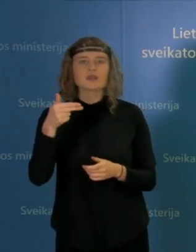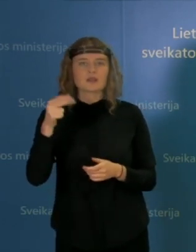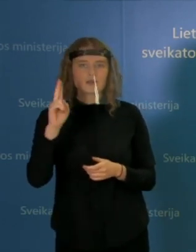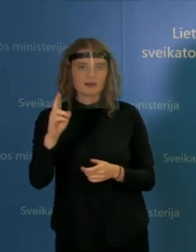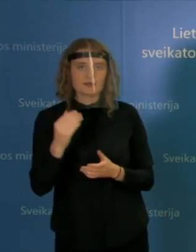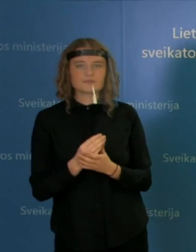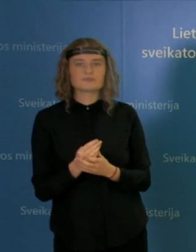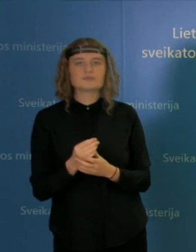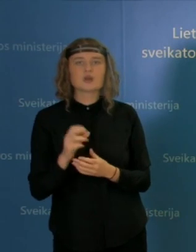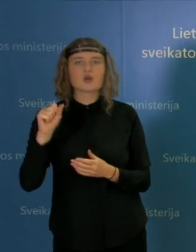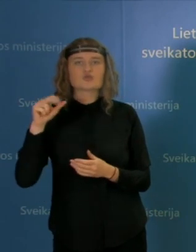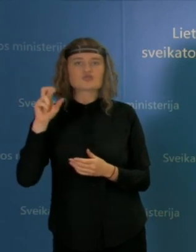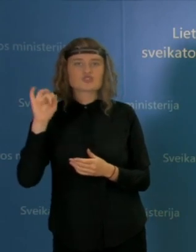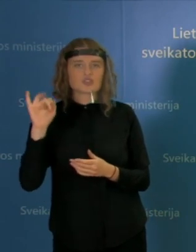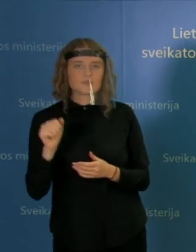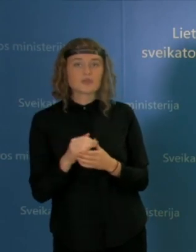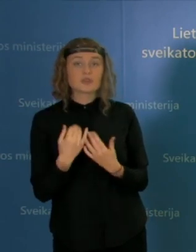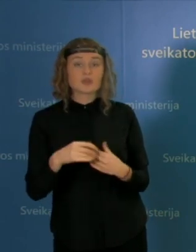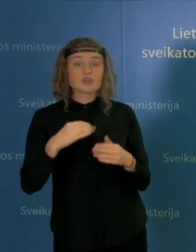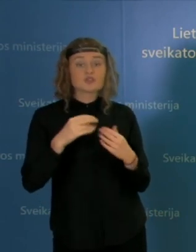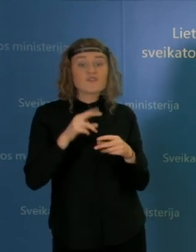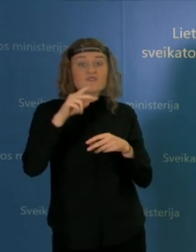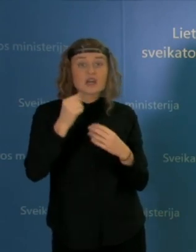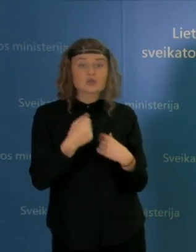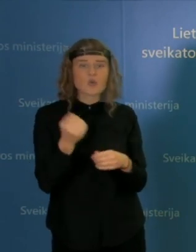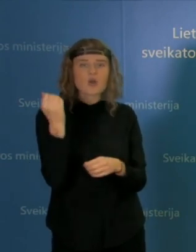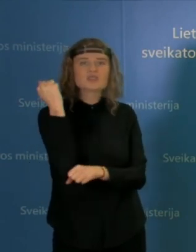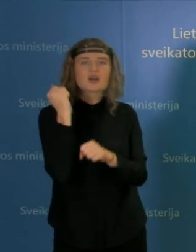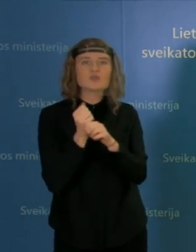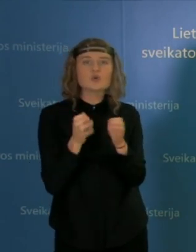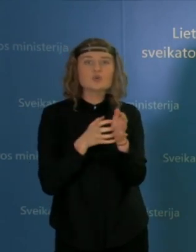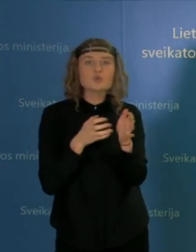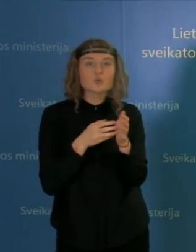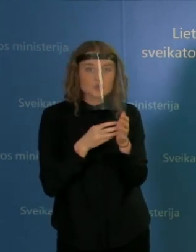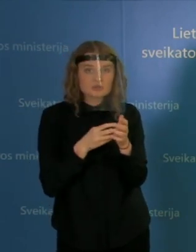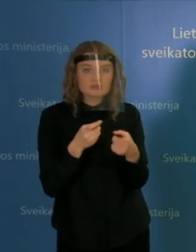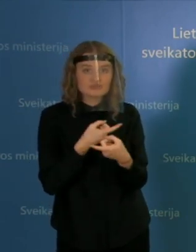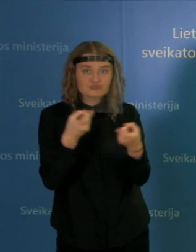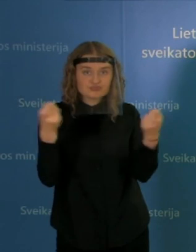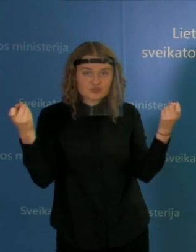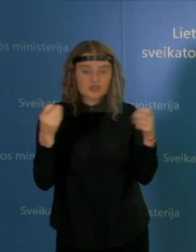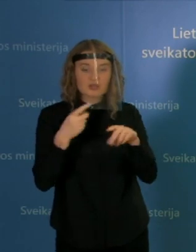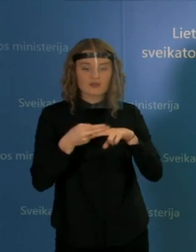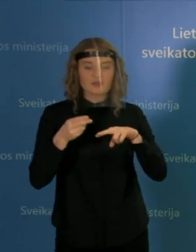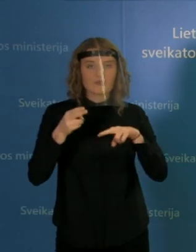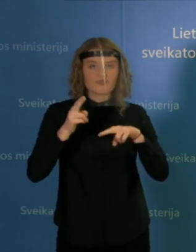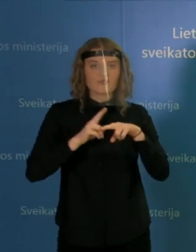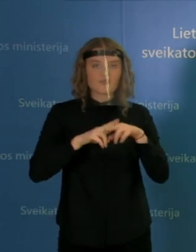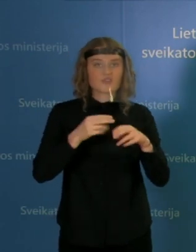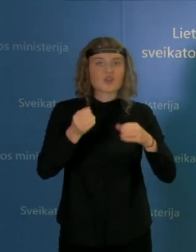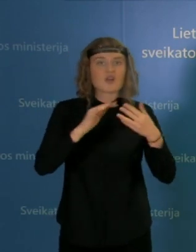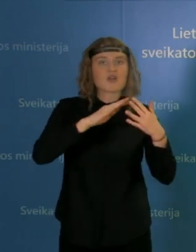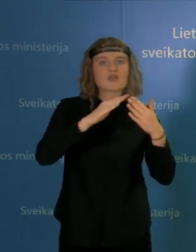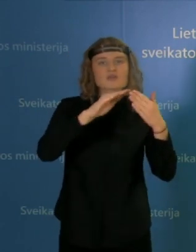vaistinio asociacija skelbė, kad Lietuvoje trūksta vaistininkų. Ir didžiausia problema yra regionuose. Dabai minamasi, kad nuo